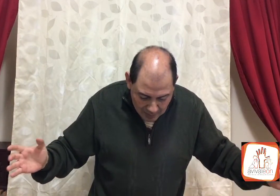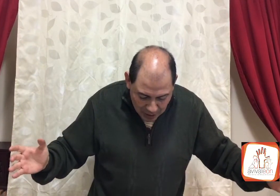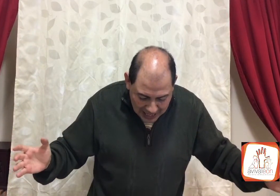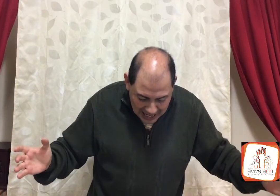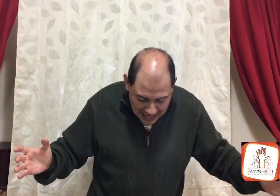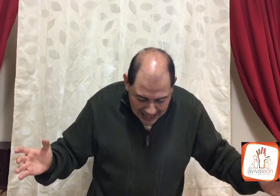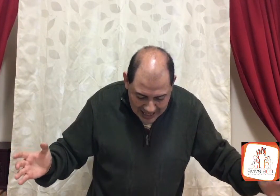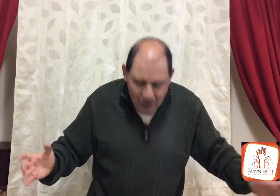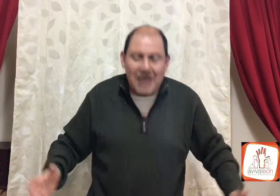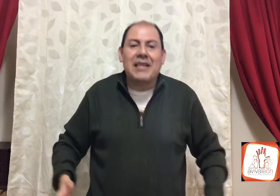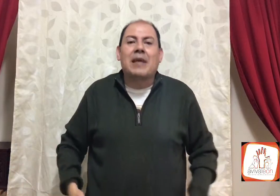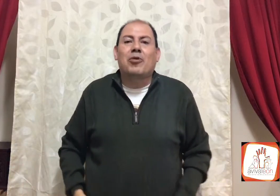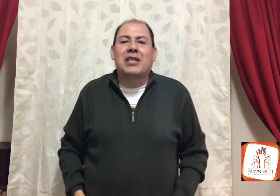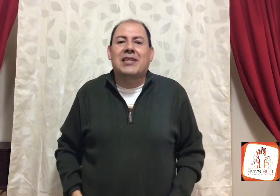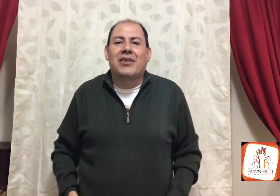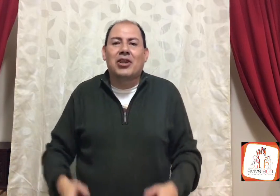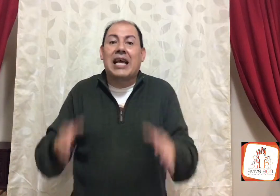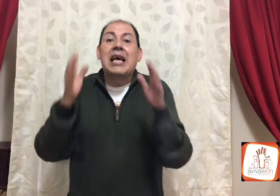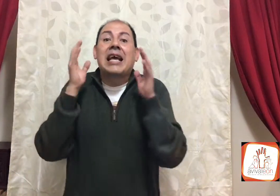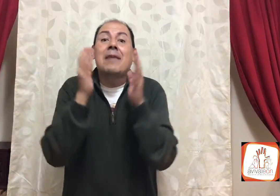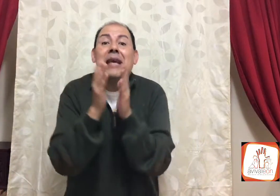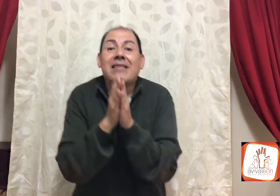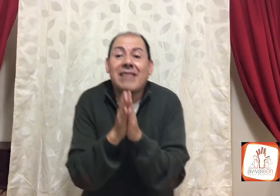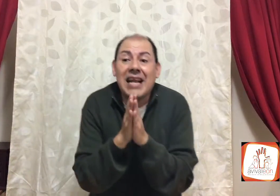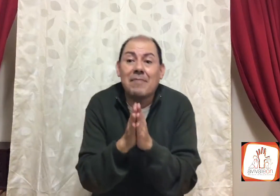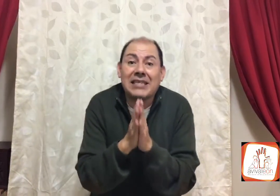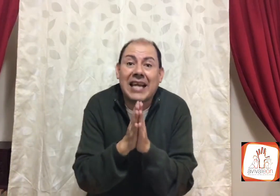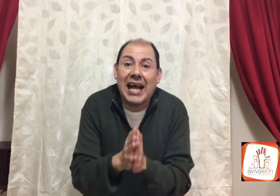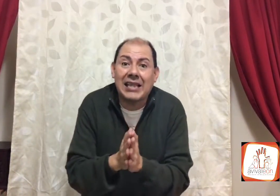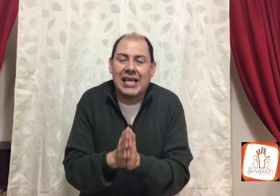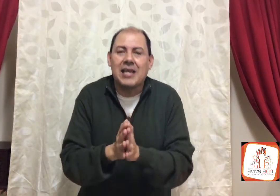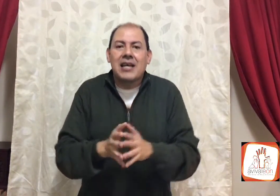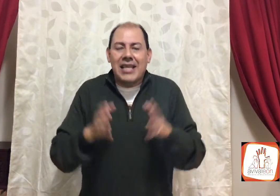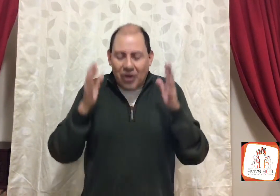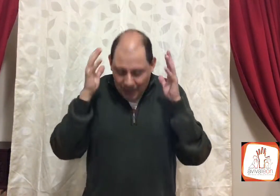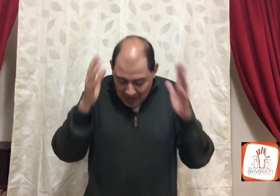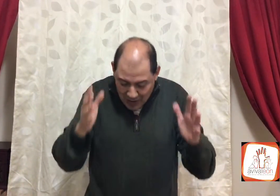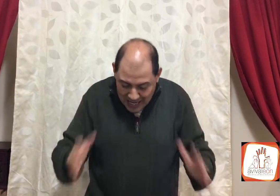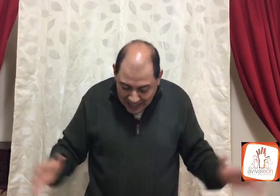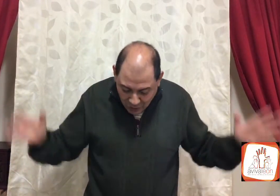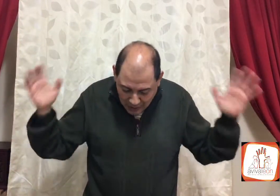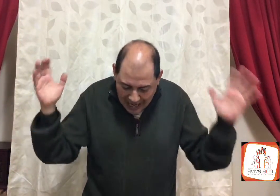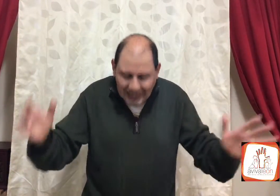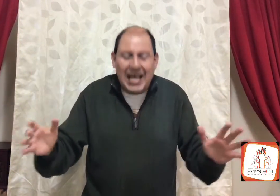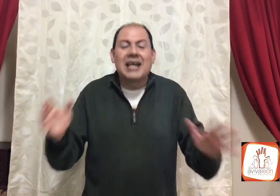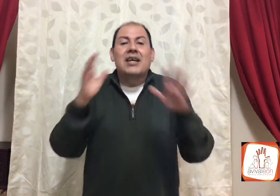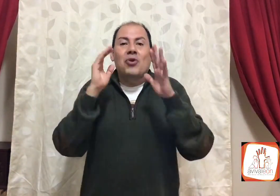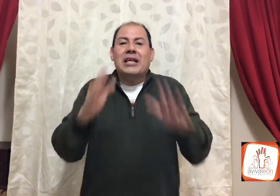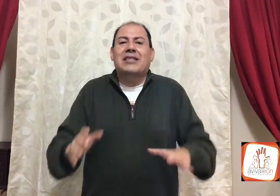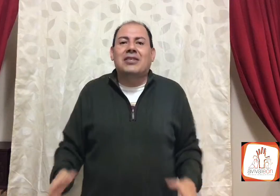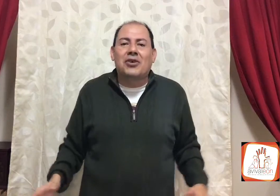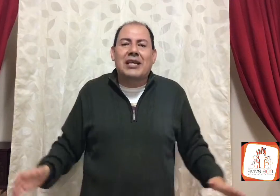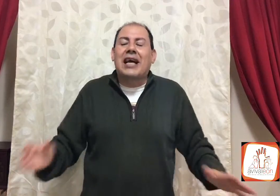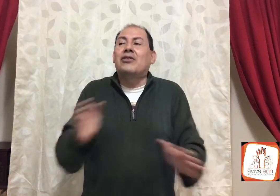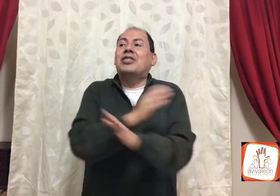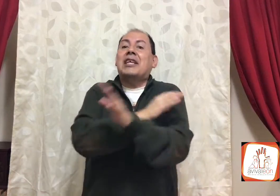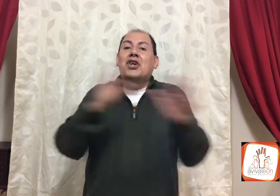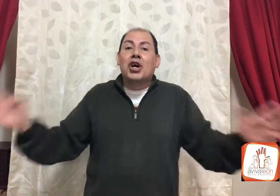porque hallé un levita por sacerdote, ¡qué mentira más grande! Di conmigo ahí en tu casa, tú que estás conectado, Señor,